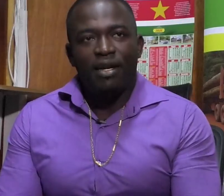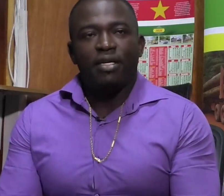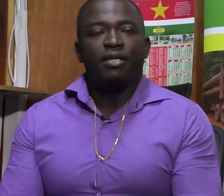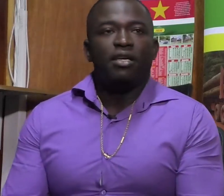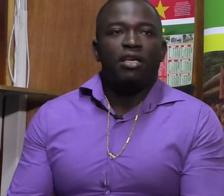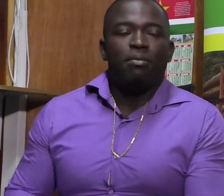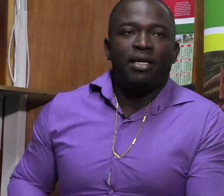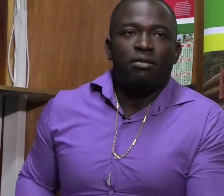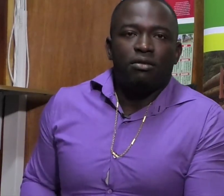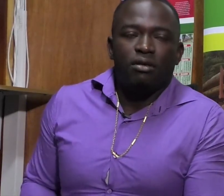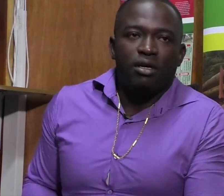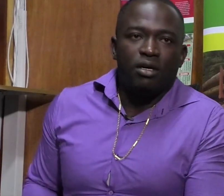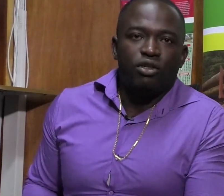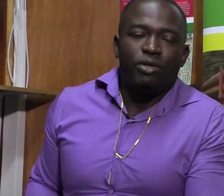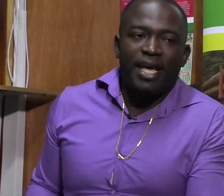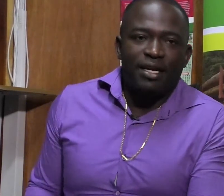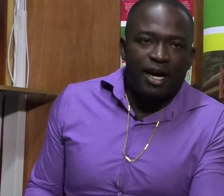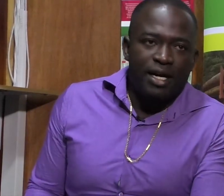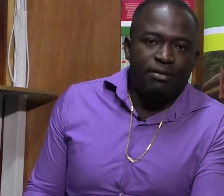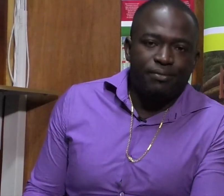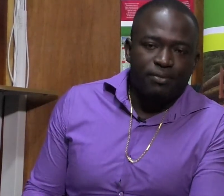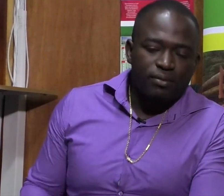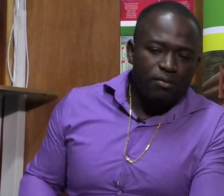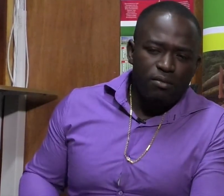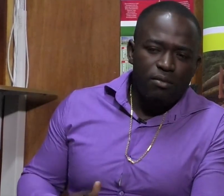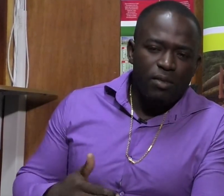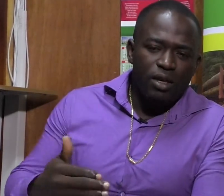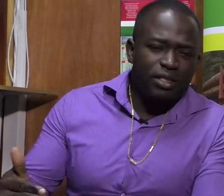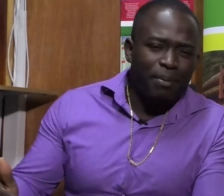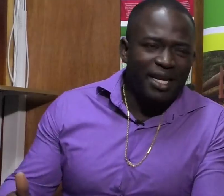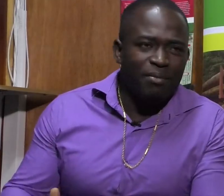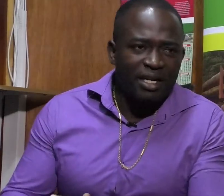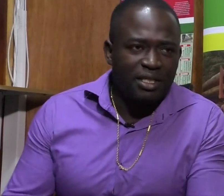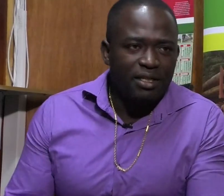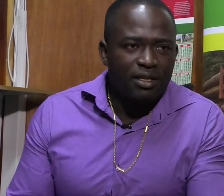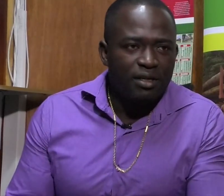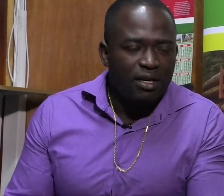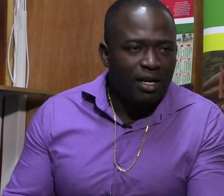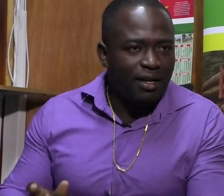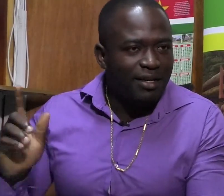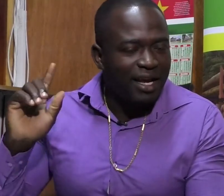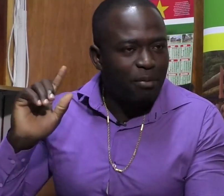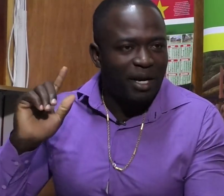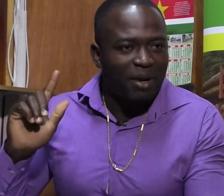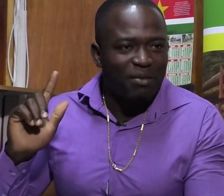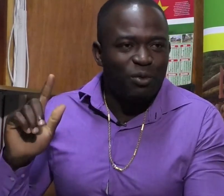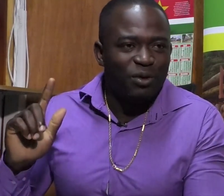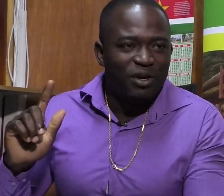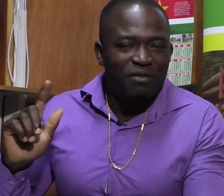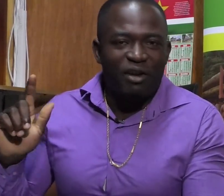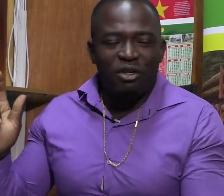ook wanneer iemand zou denken aan stappen in die branche en alleen denken aan